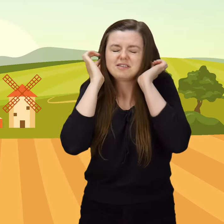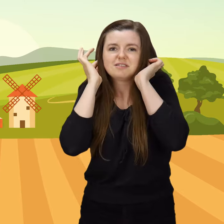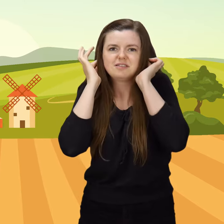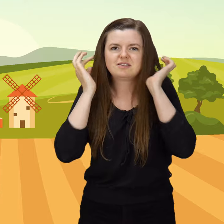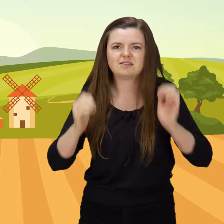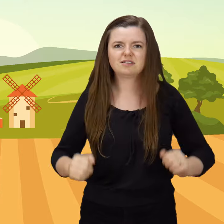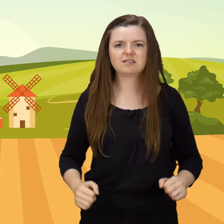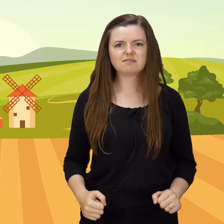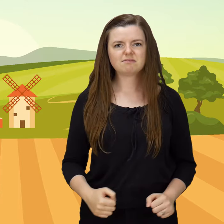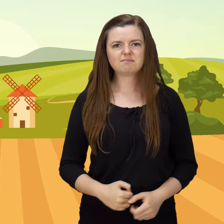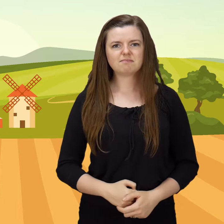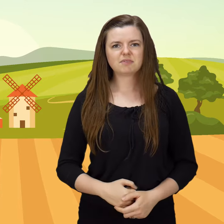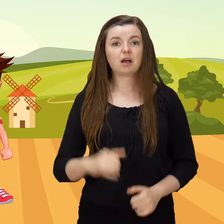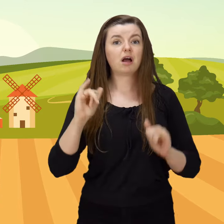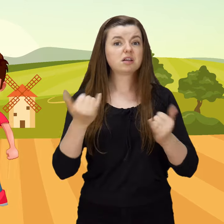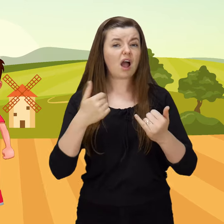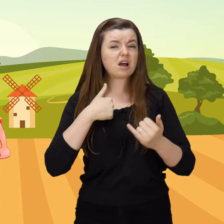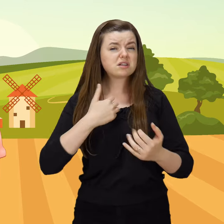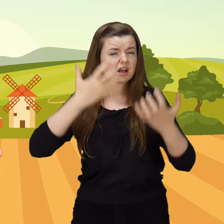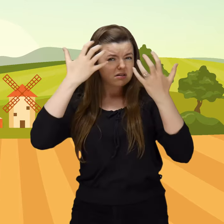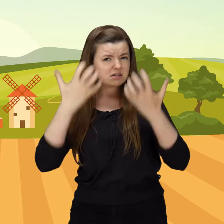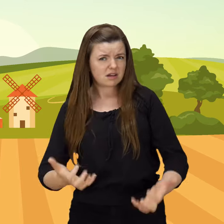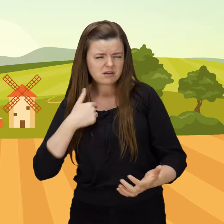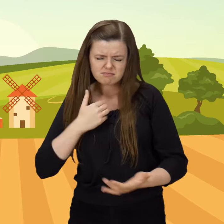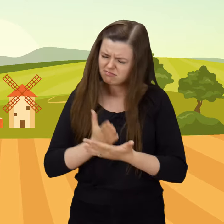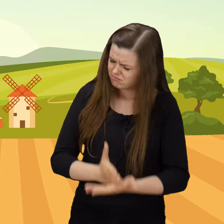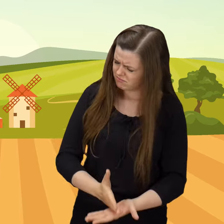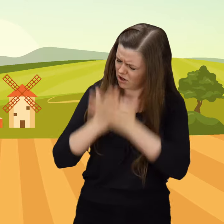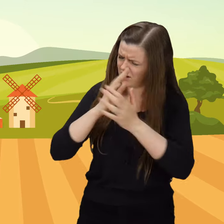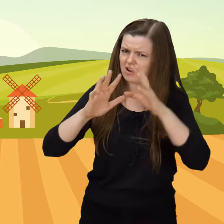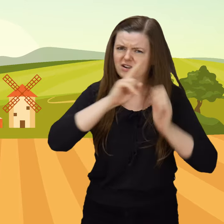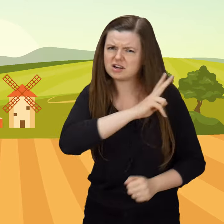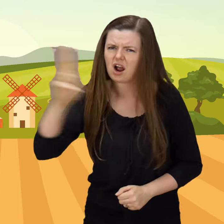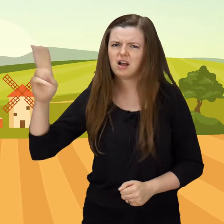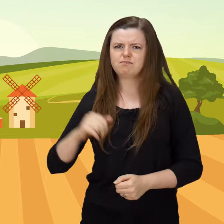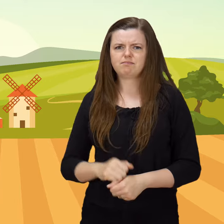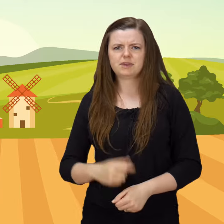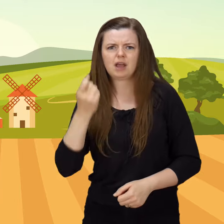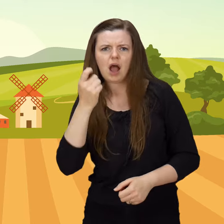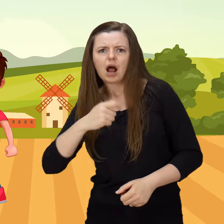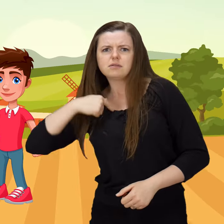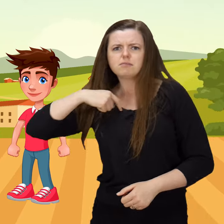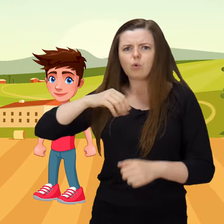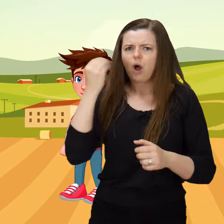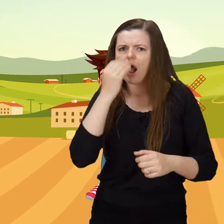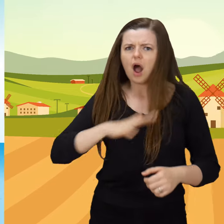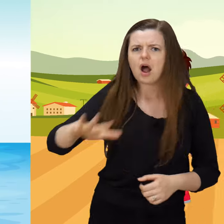Komu zechce, to dam radę. Zaraz, za ocean